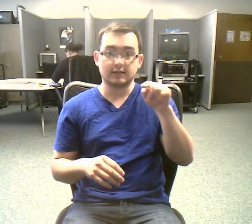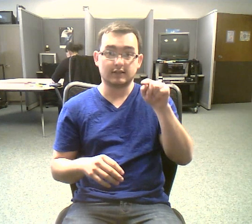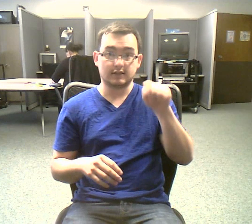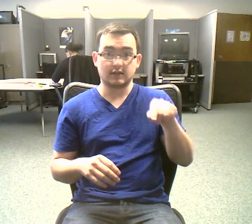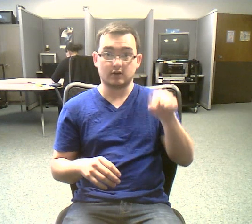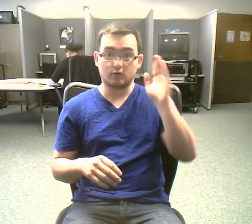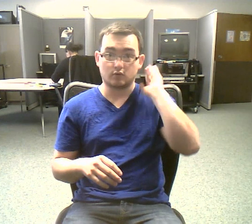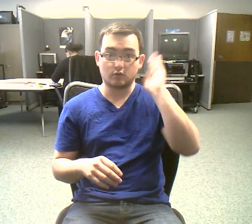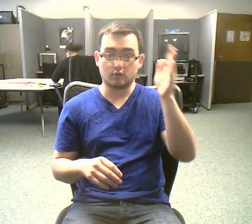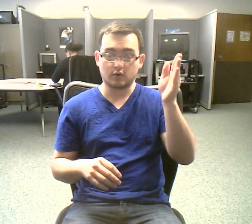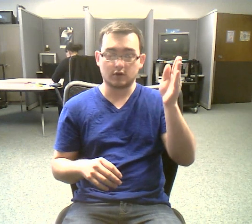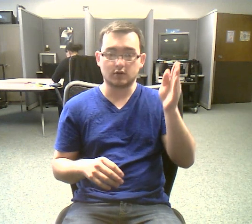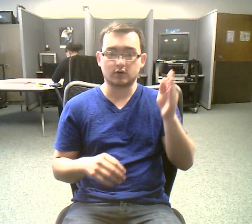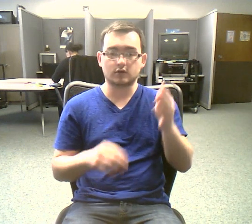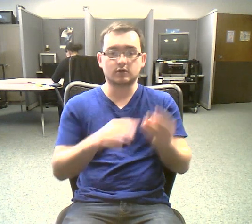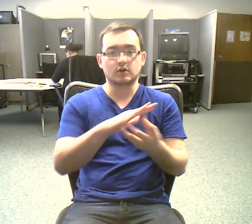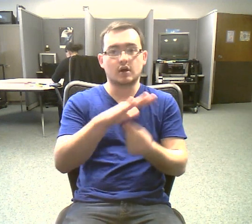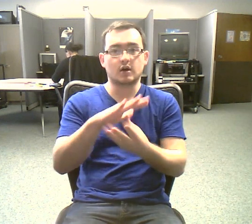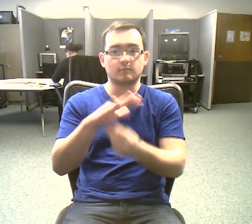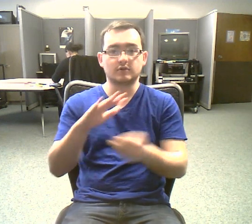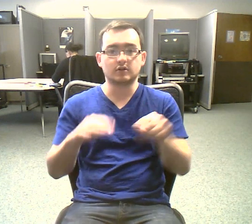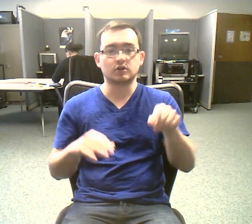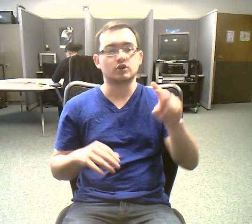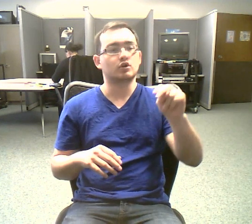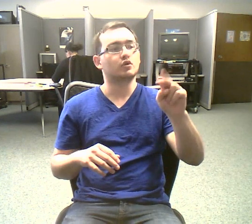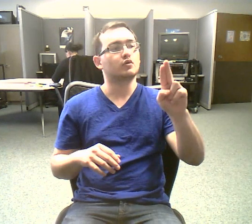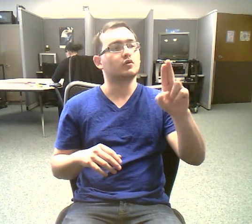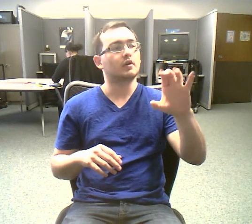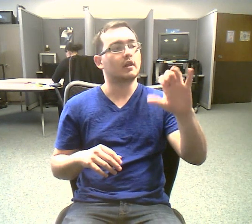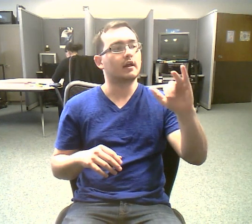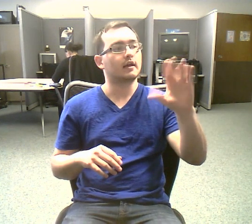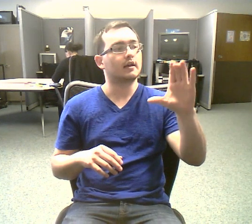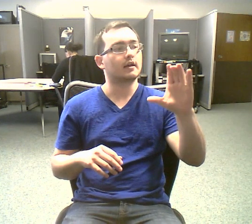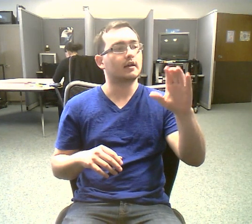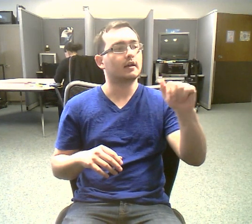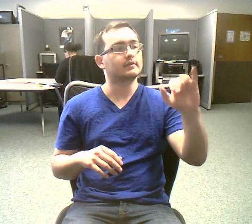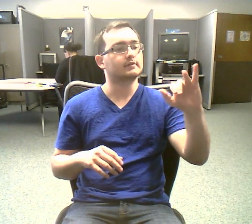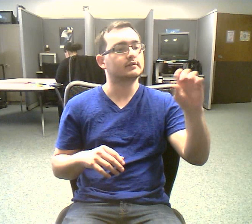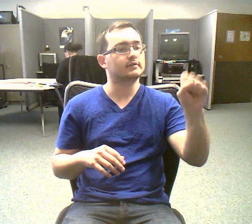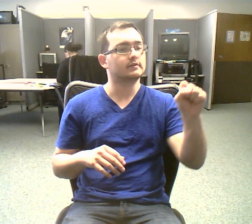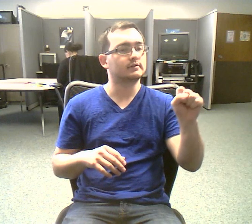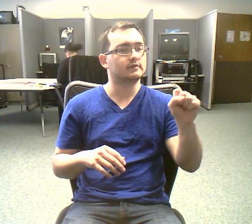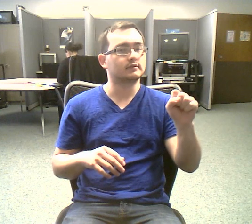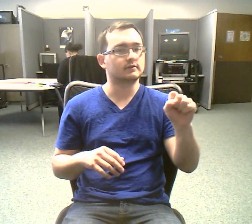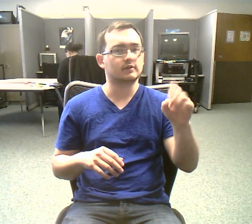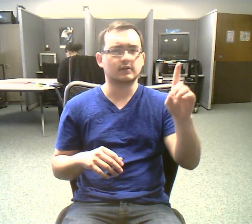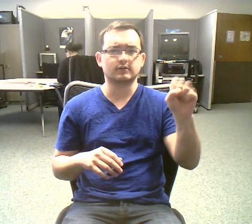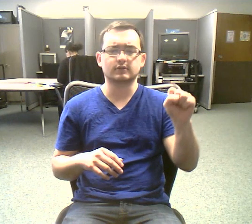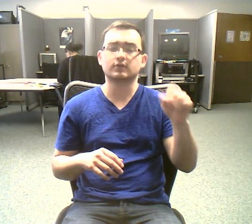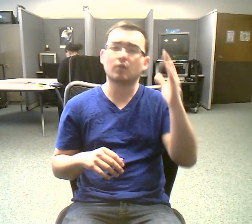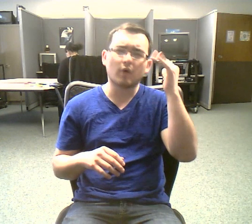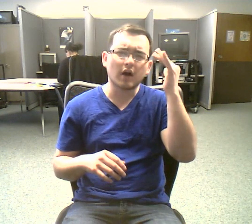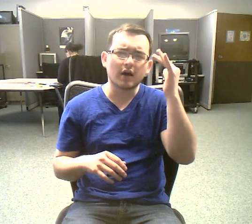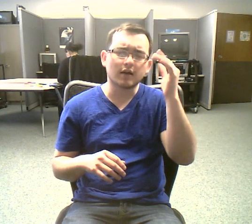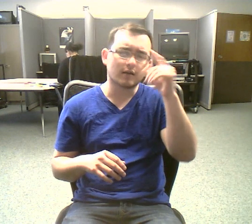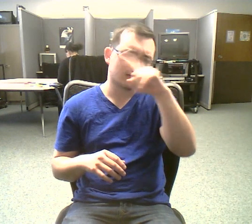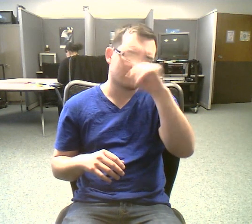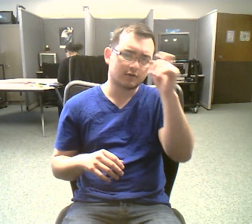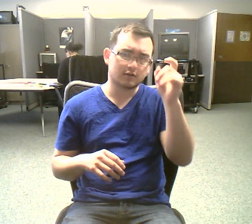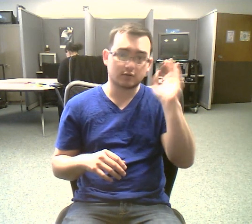that when it's time for prophase, all the pieces will be there. The second one is prophase. A